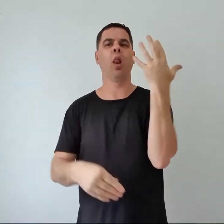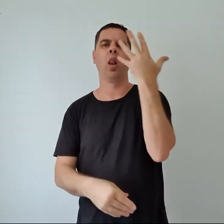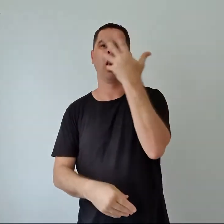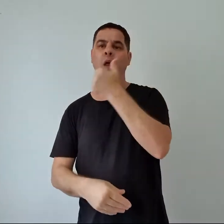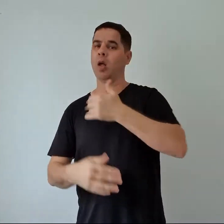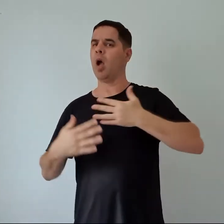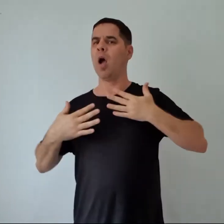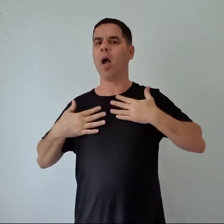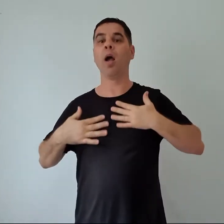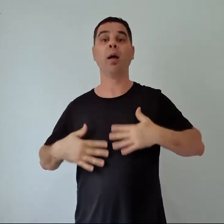tempo.